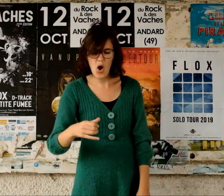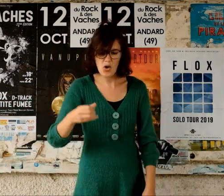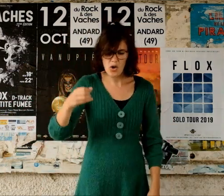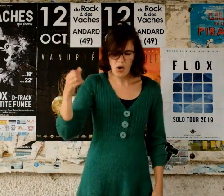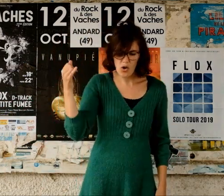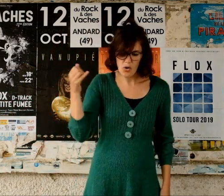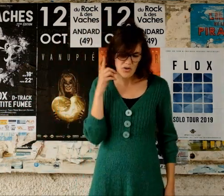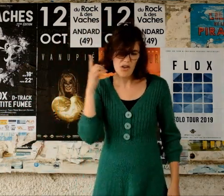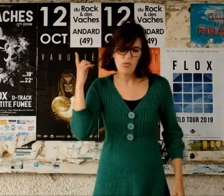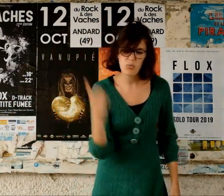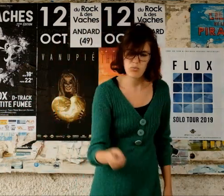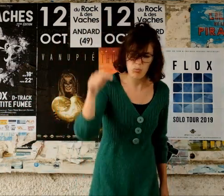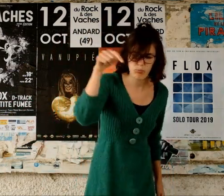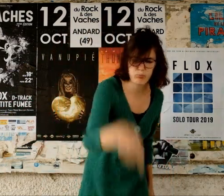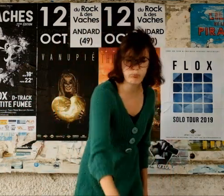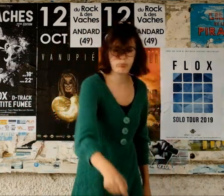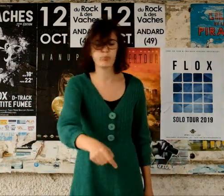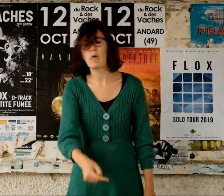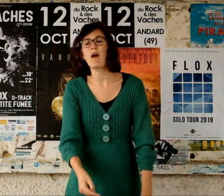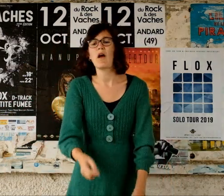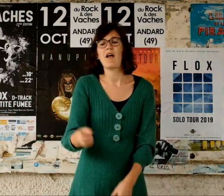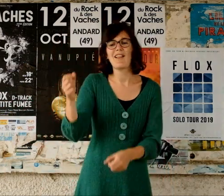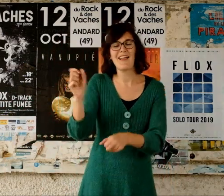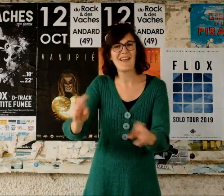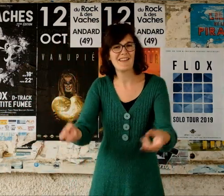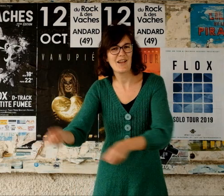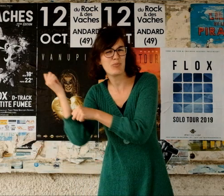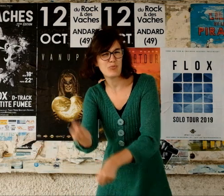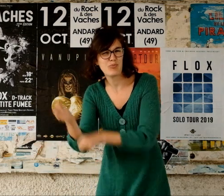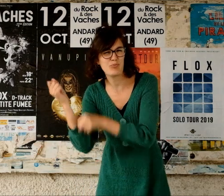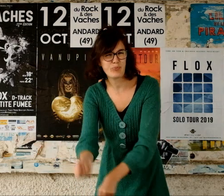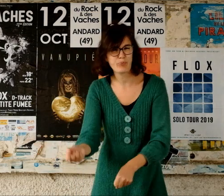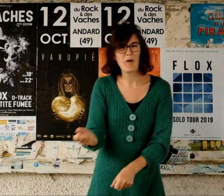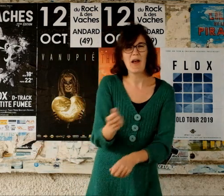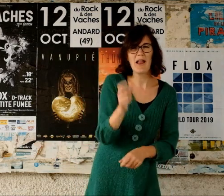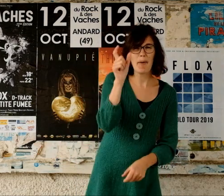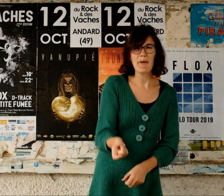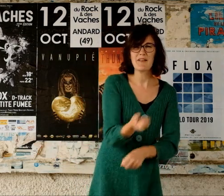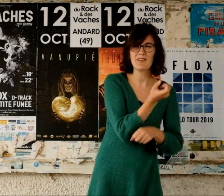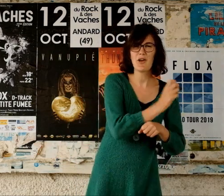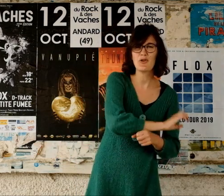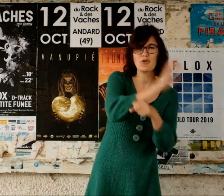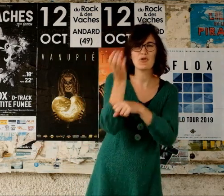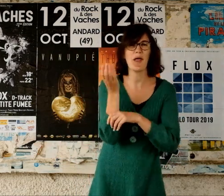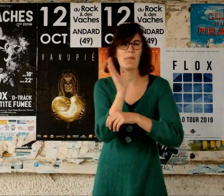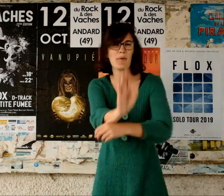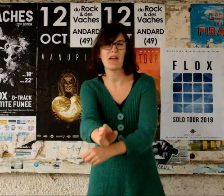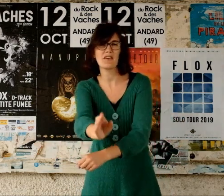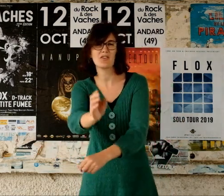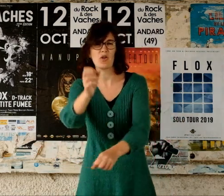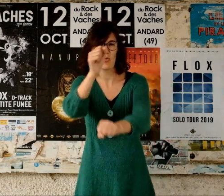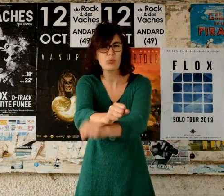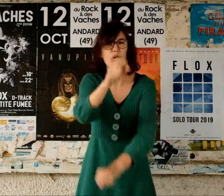pioche dans la télé Faut mettre les menottes À chaque présentateur digital J'acquisse